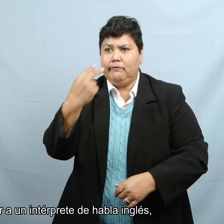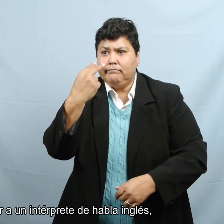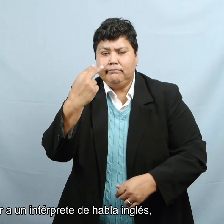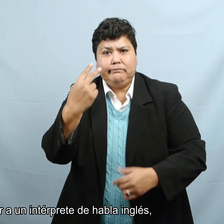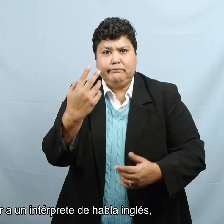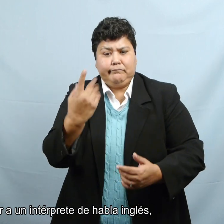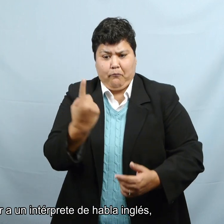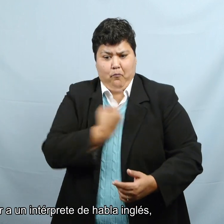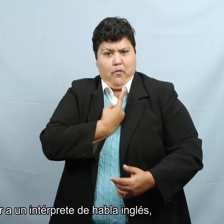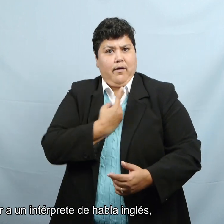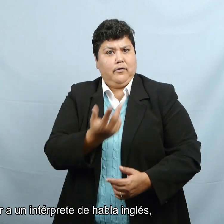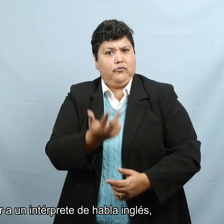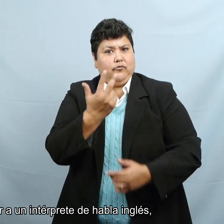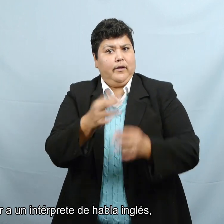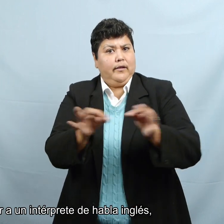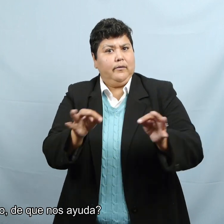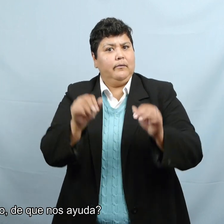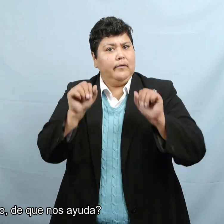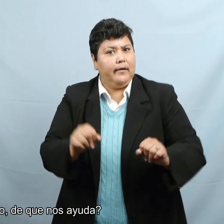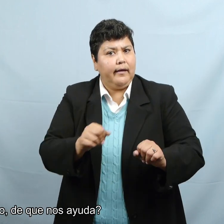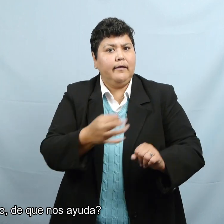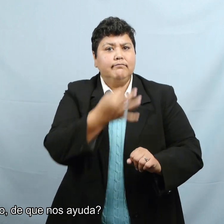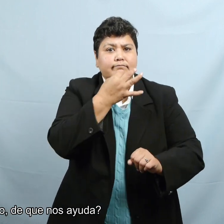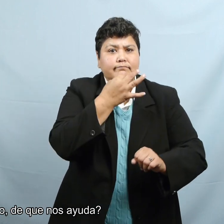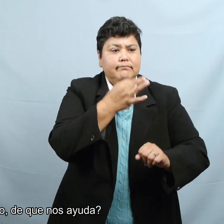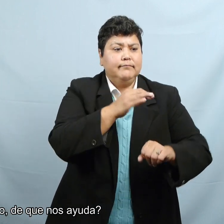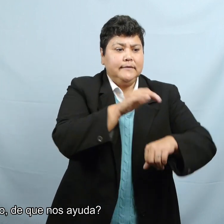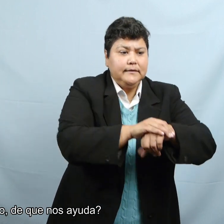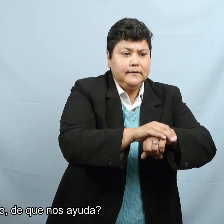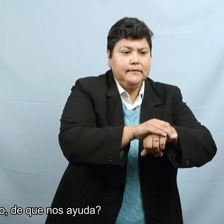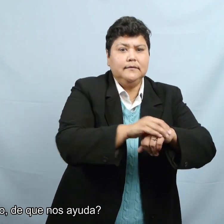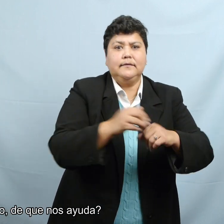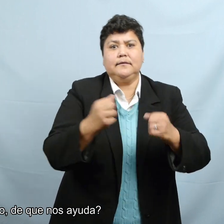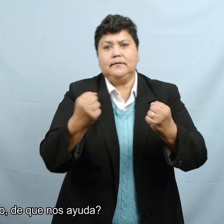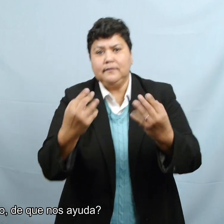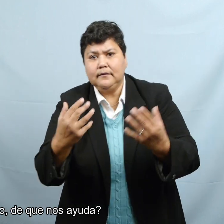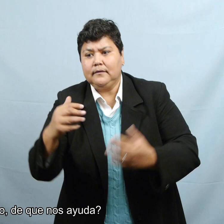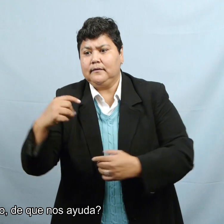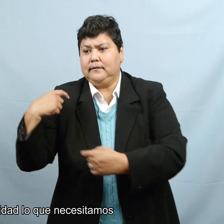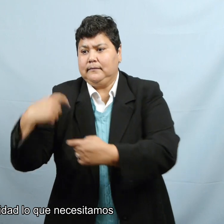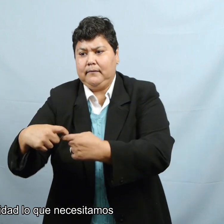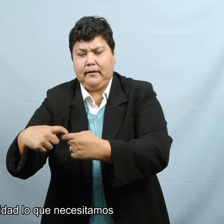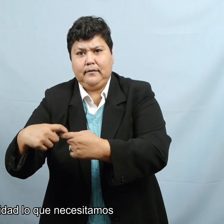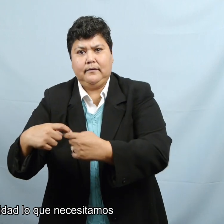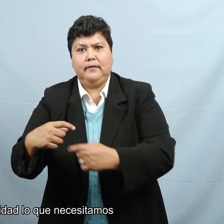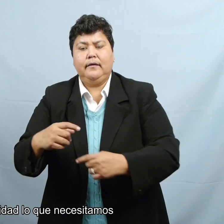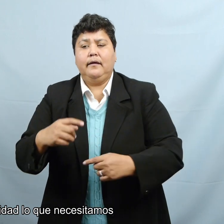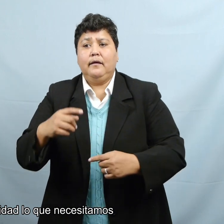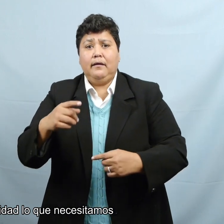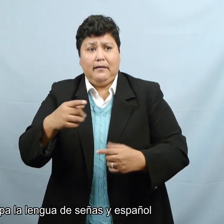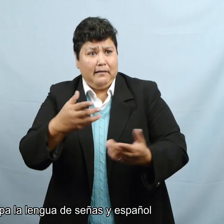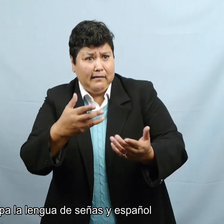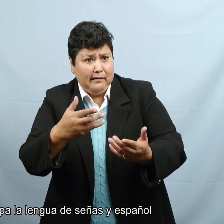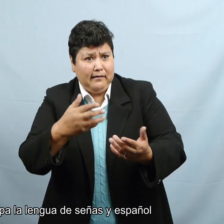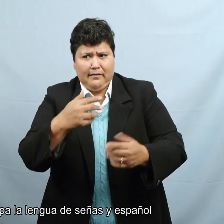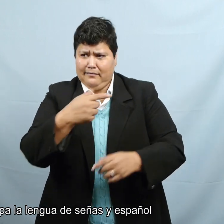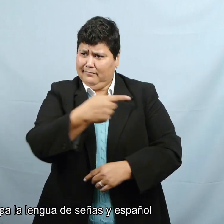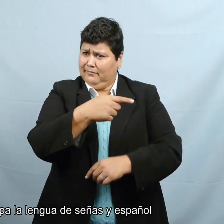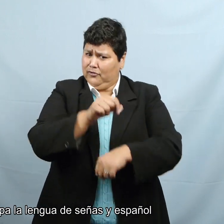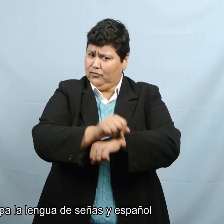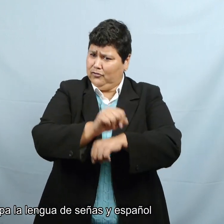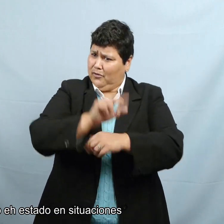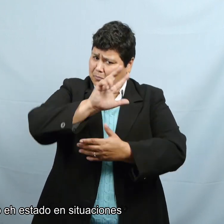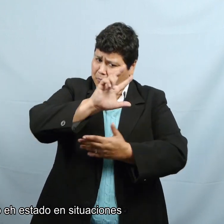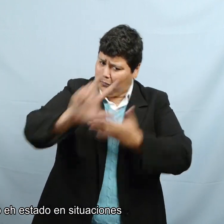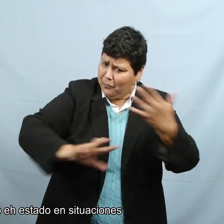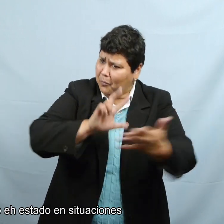podemos enviar a un intérprete de habla inglés, pero ¿de qué nos ayuda? Si en realidad lo que necesitamos es alguien que sepa lenguaje de señas y